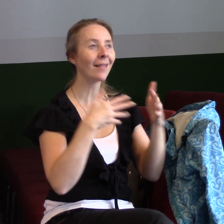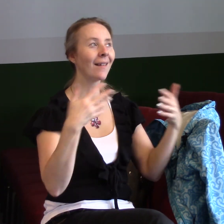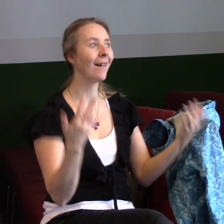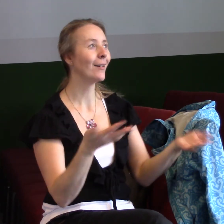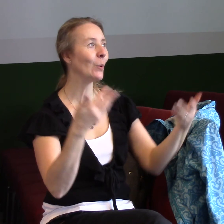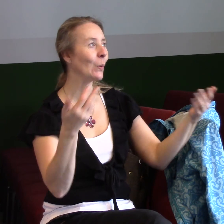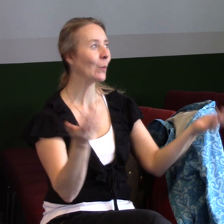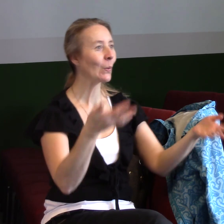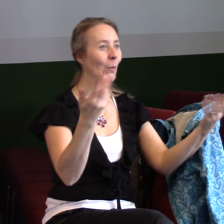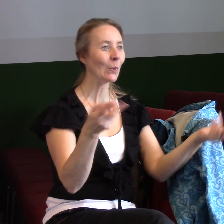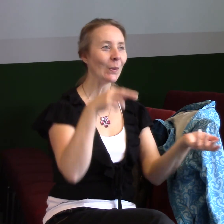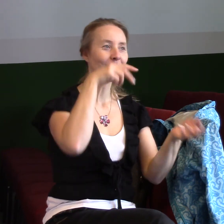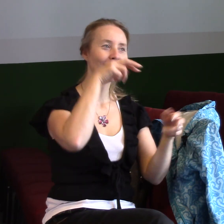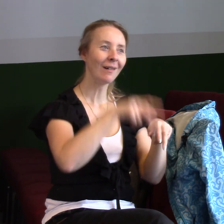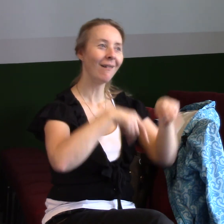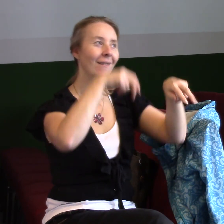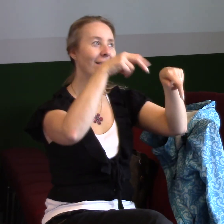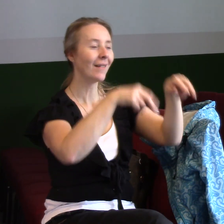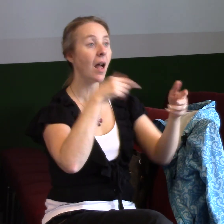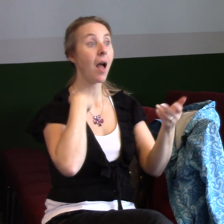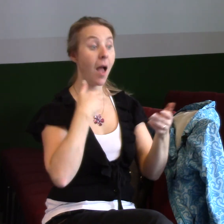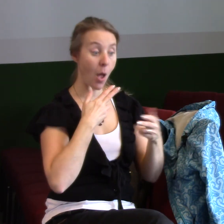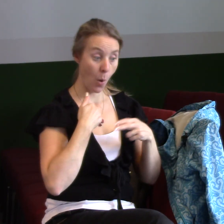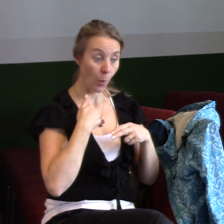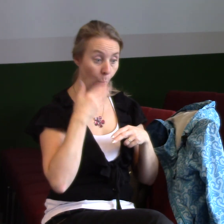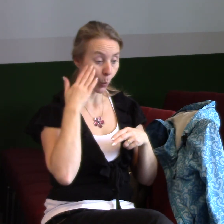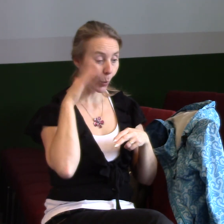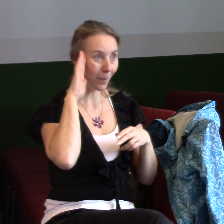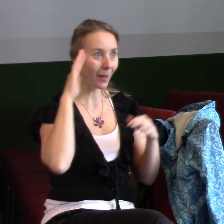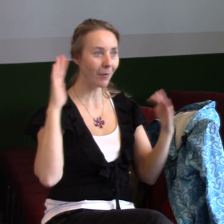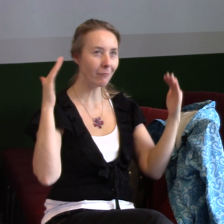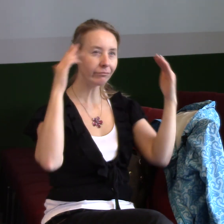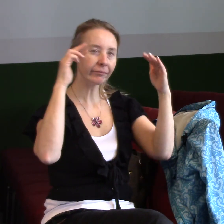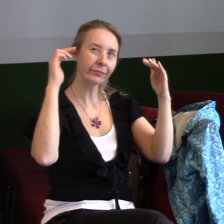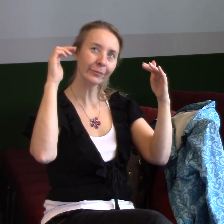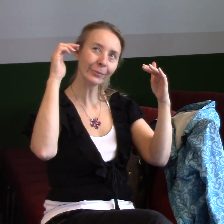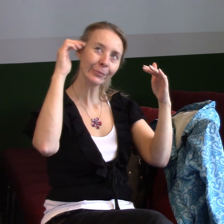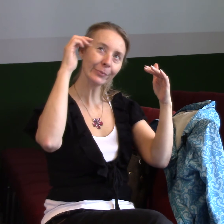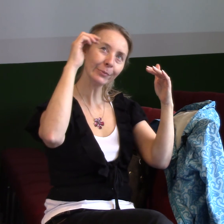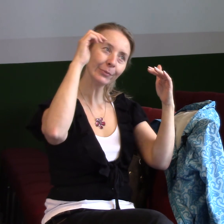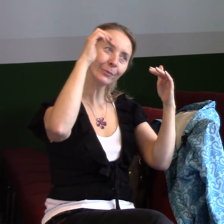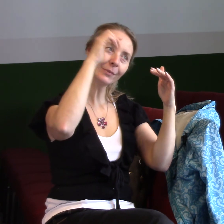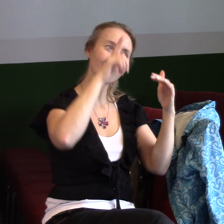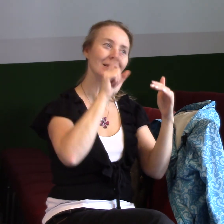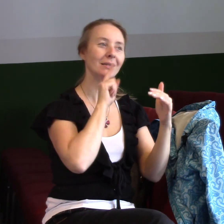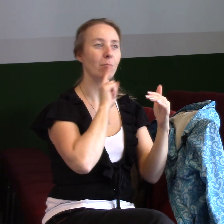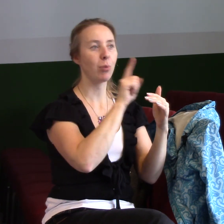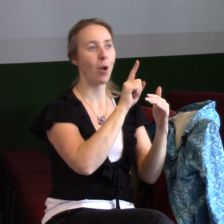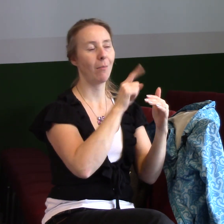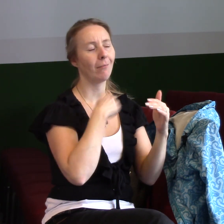A dávám ji kráčet po návrších. Nejsem sražený v údolích. Víte, mě se na Bohu líbí strašně moc jedna